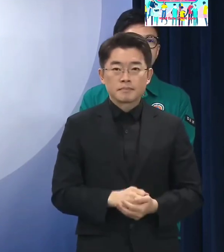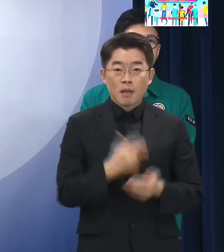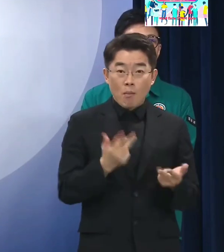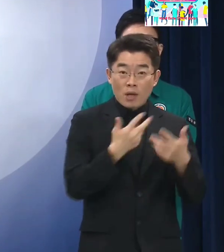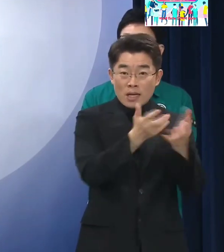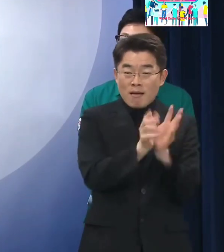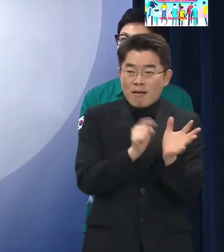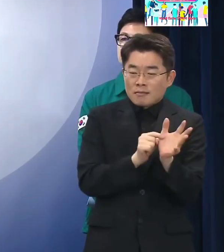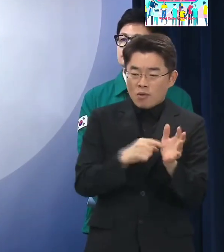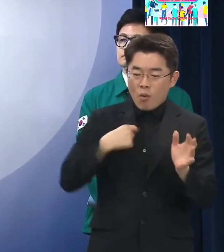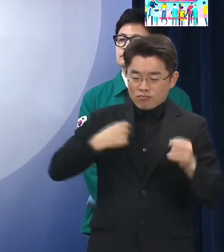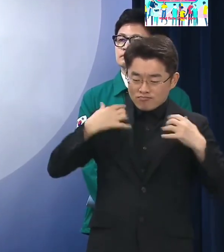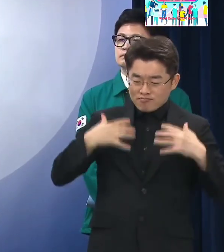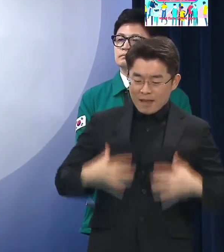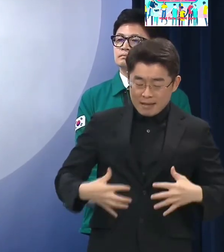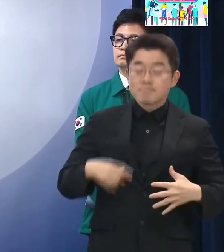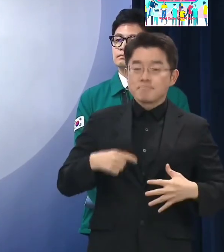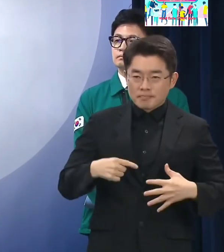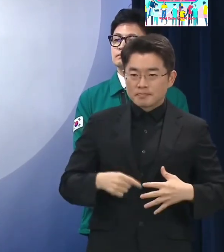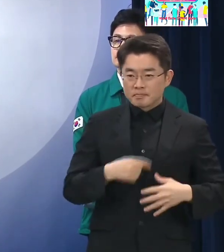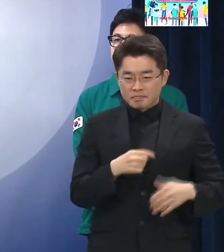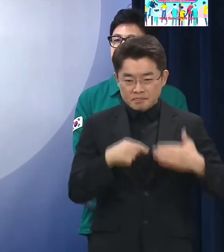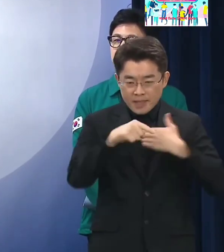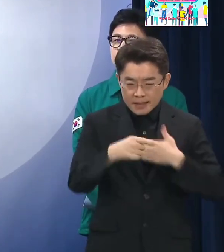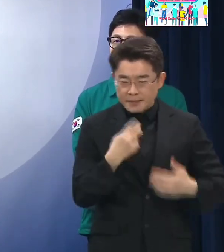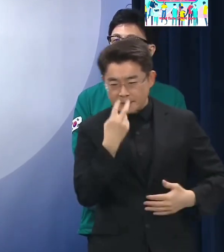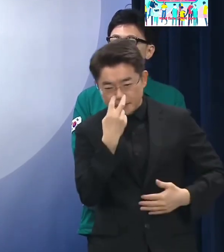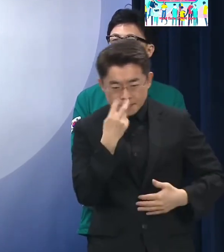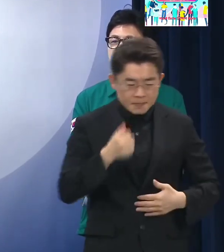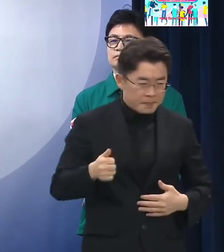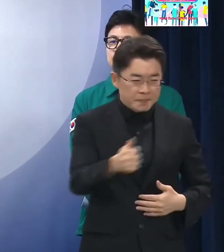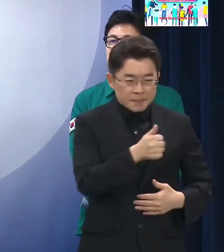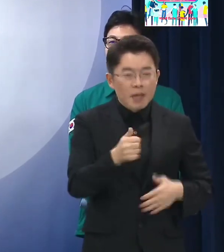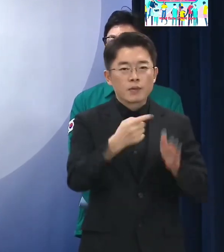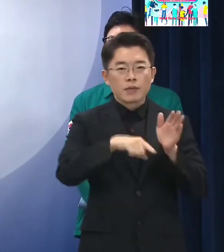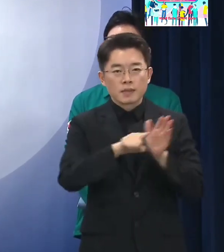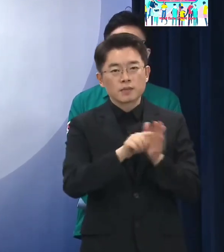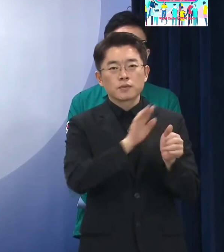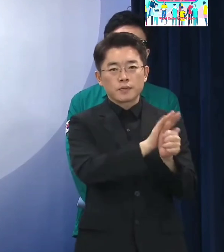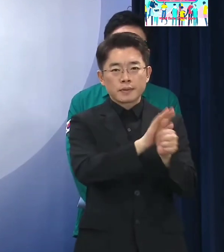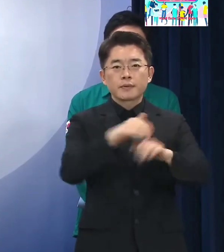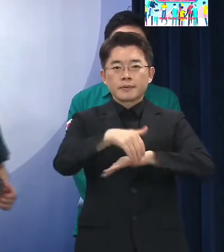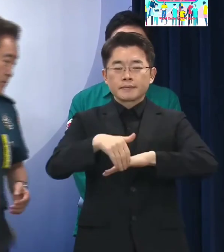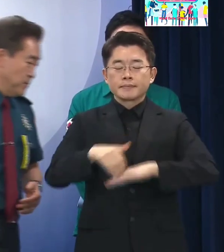훨씬 더 자긍심을 가지고 치안 보조 역할을 할 수 있도록 하겠다 하는 그런 말씀입니다